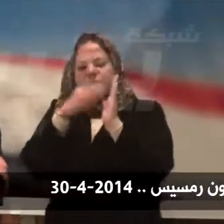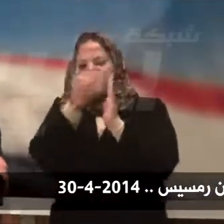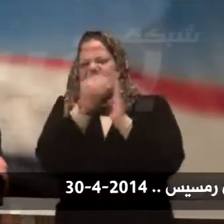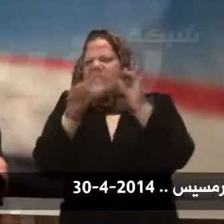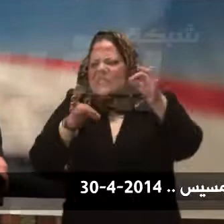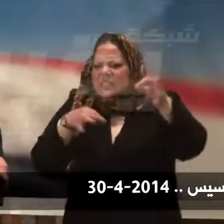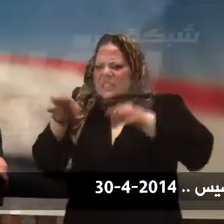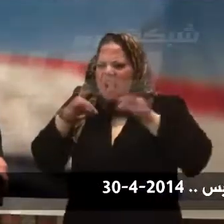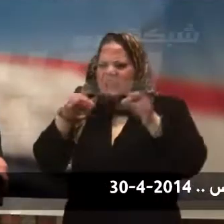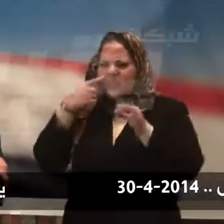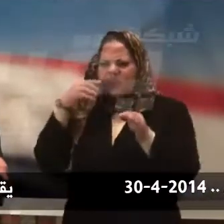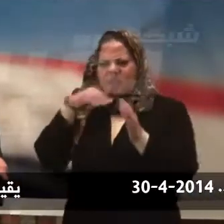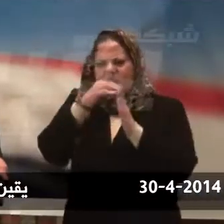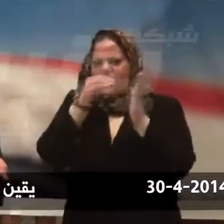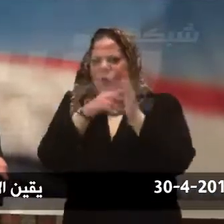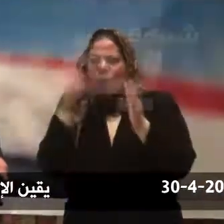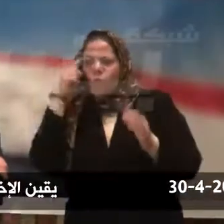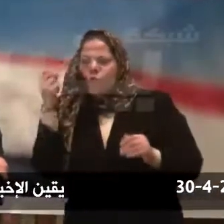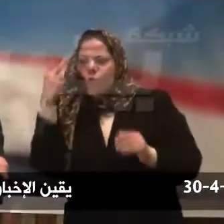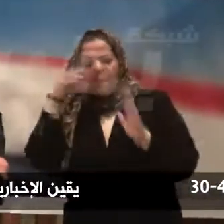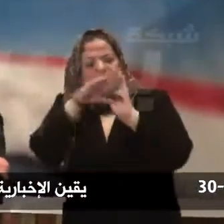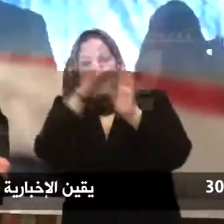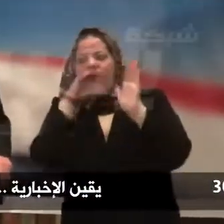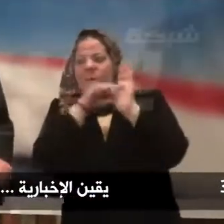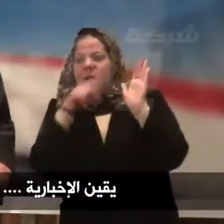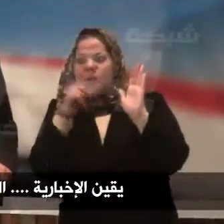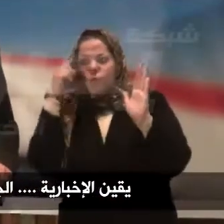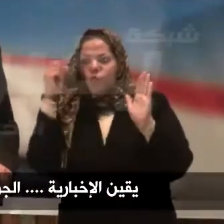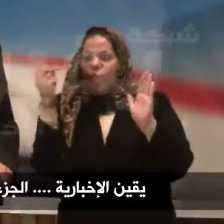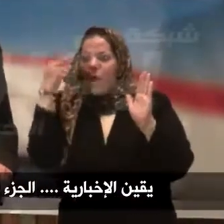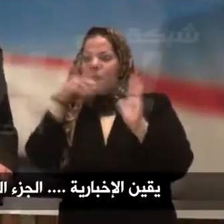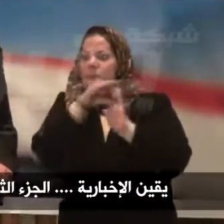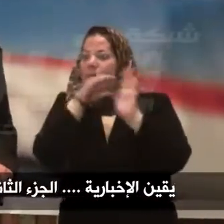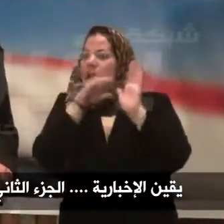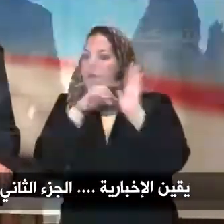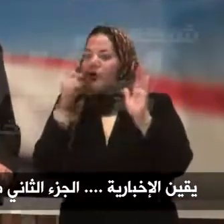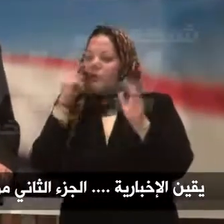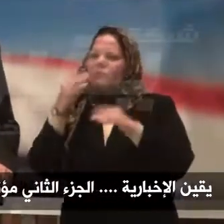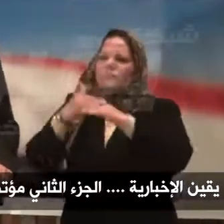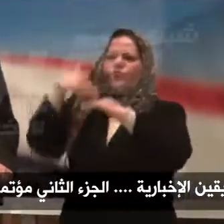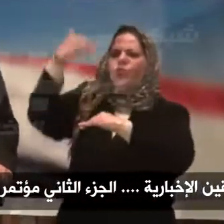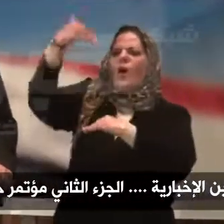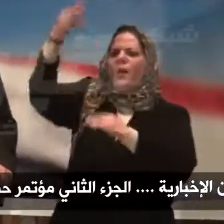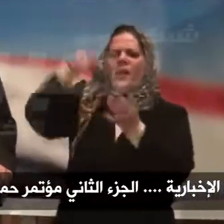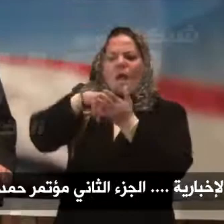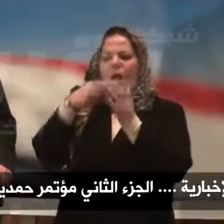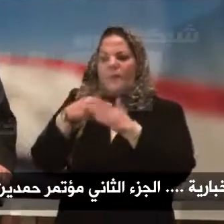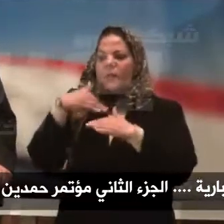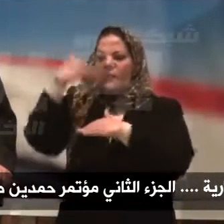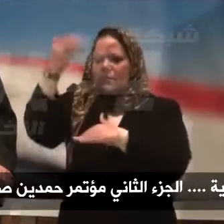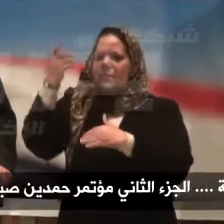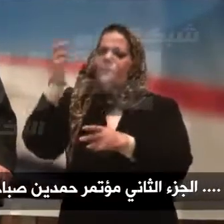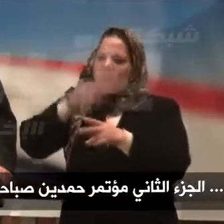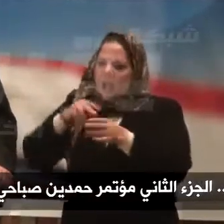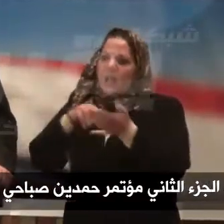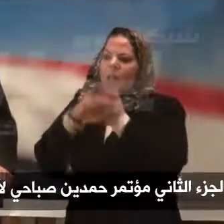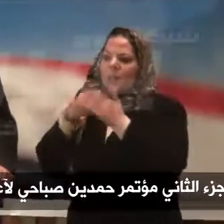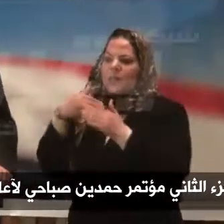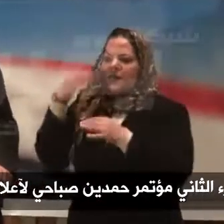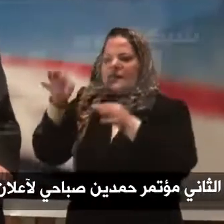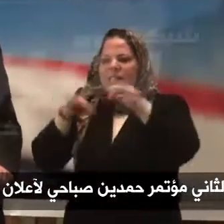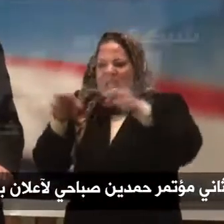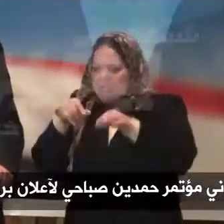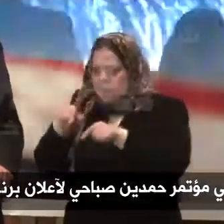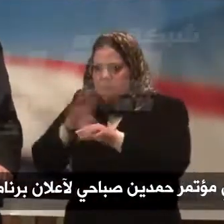المقترحة في البرنامج والاليات اللي احنا محتاجينها لتطبيق هذه